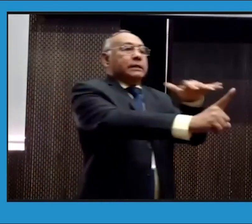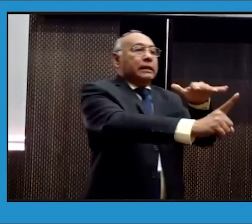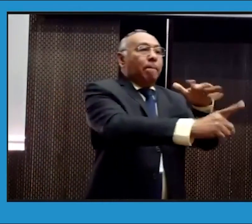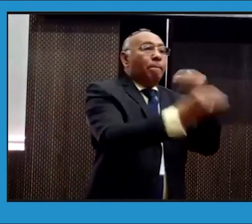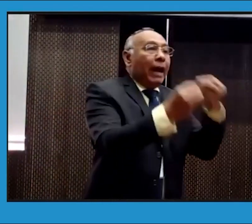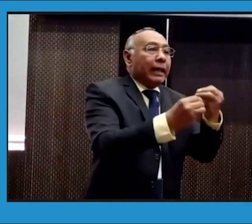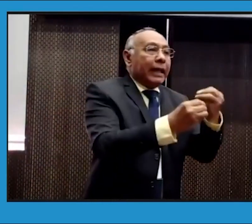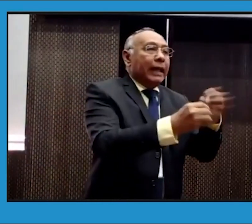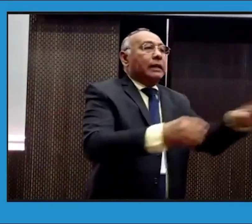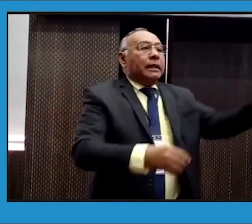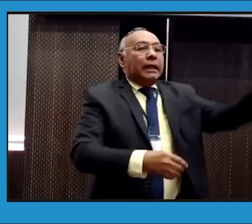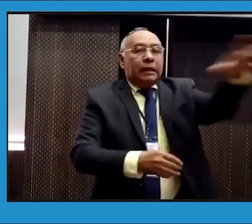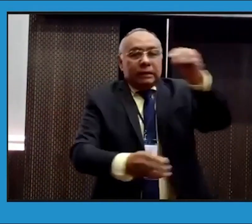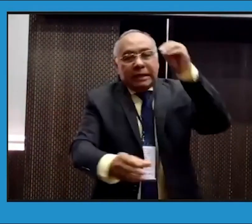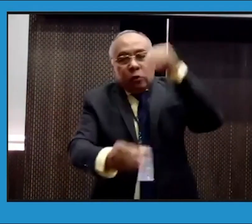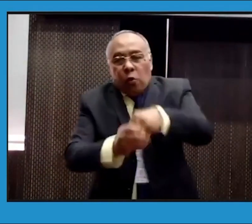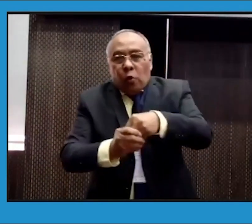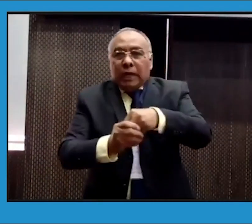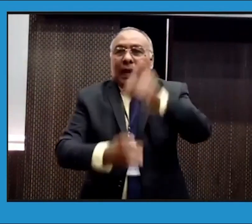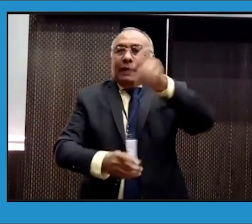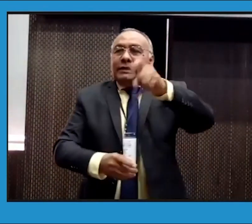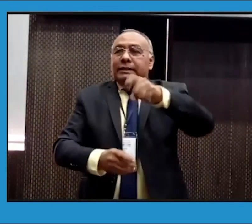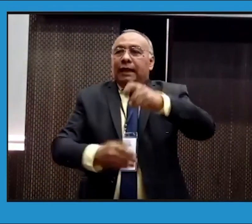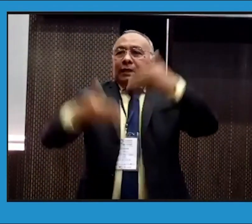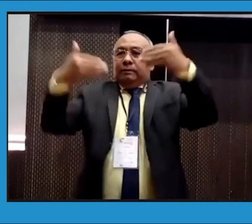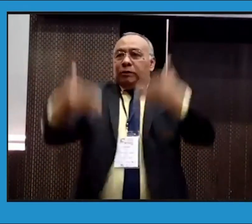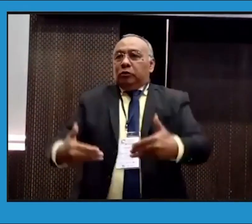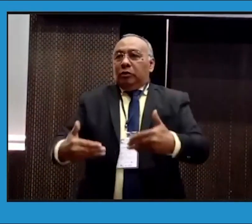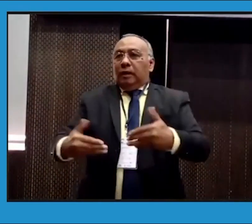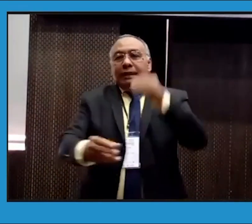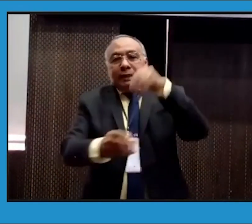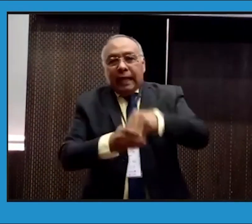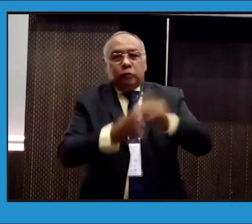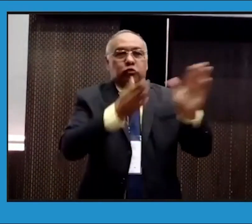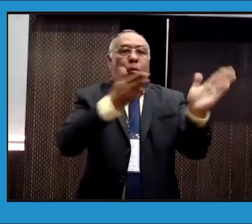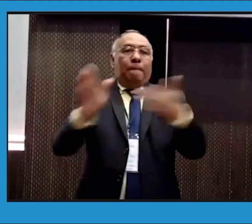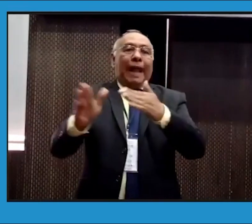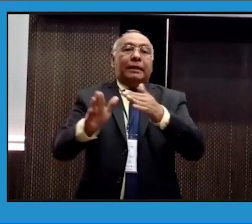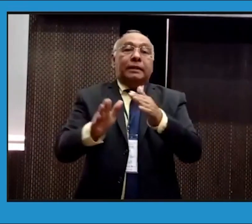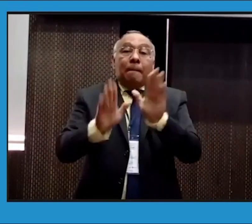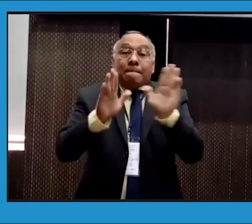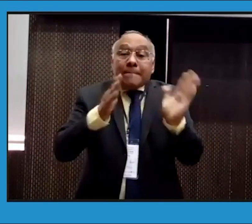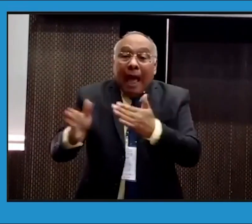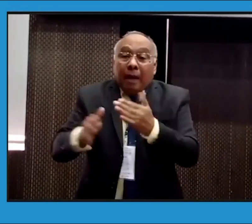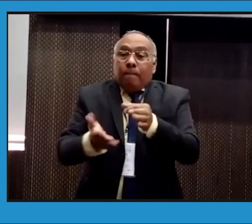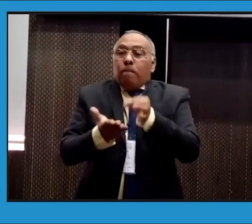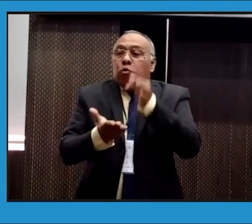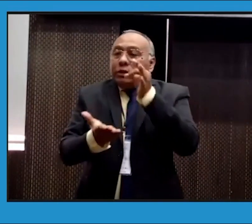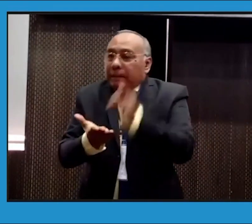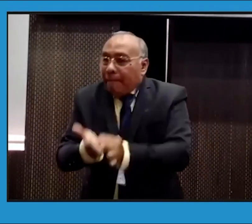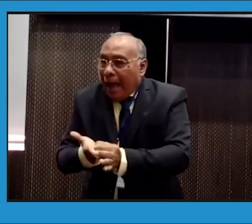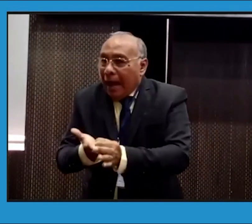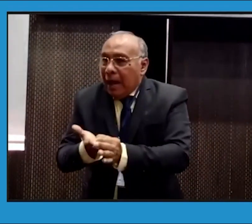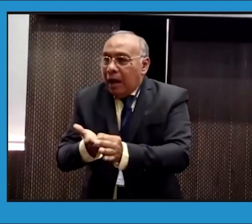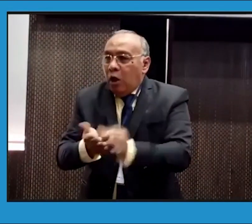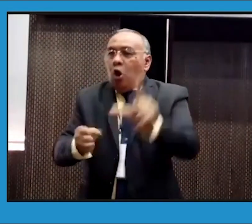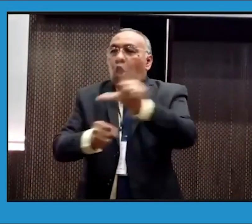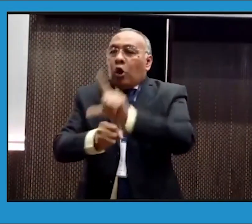gobernadores también hagamos esta incidencia para que allí también queden las personas con discapacidad dentro del plan municipal